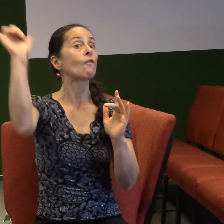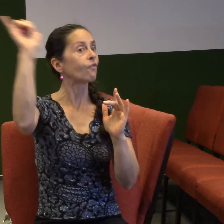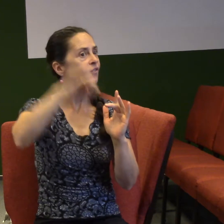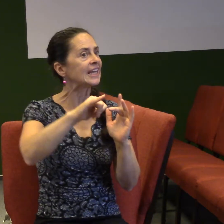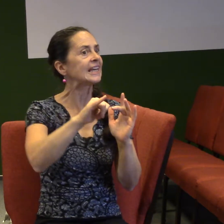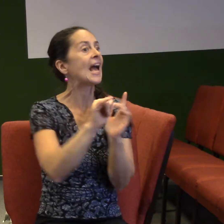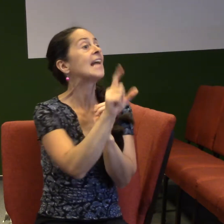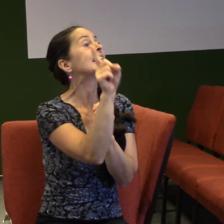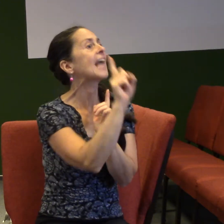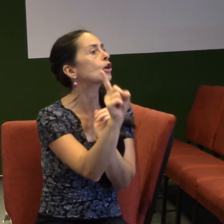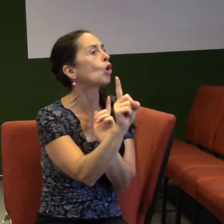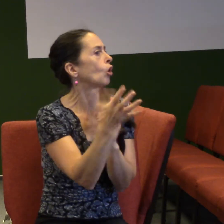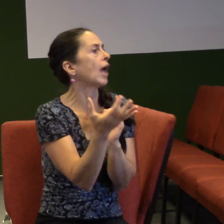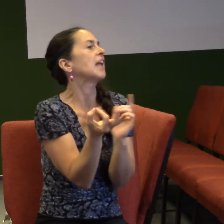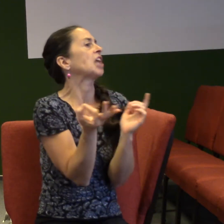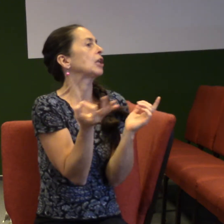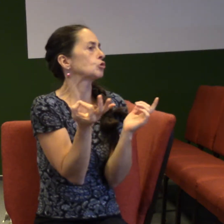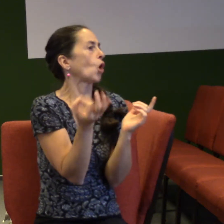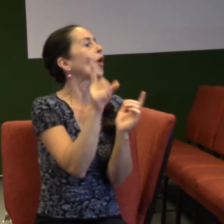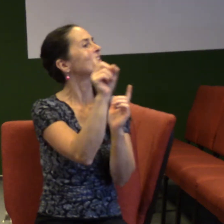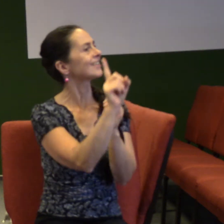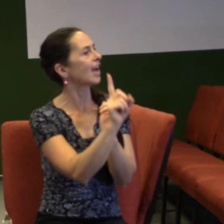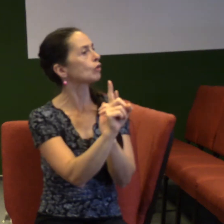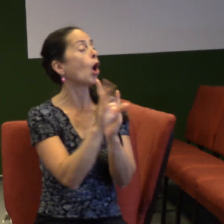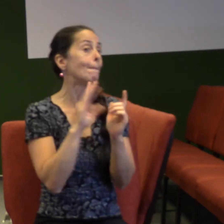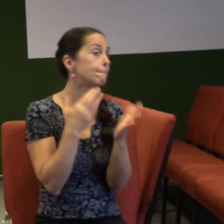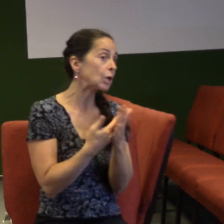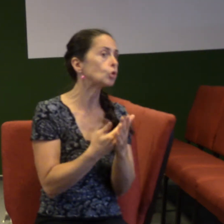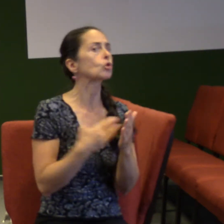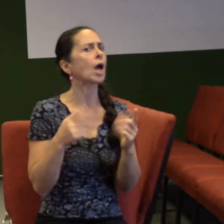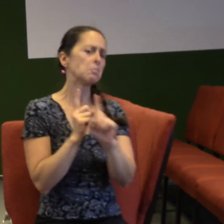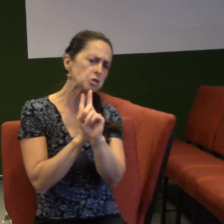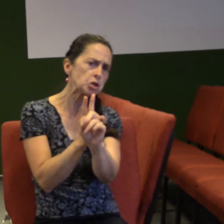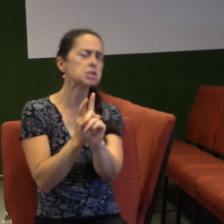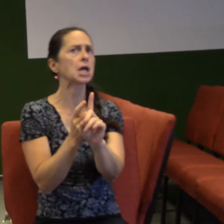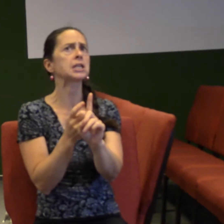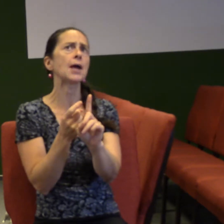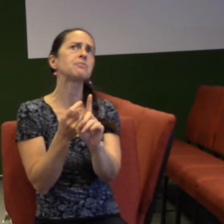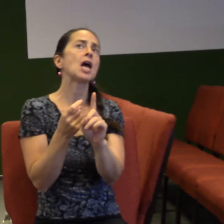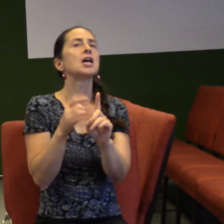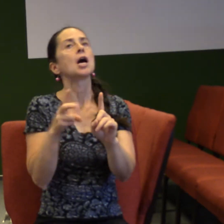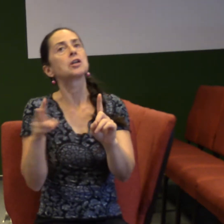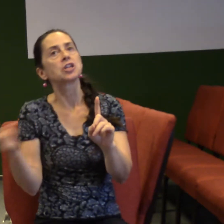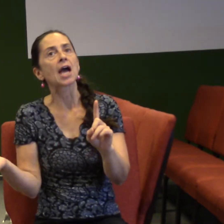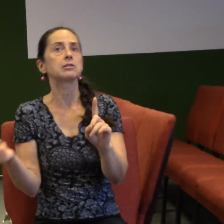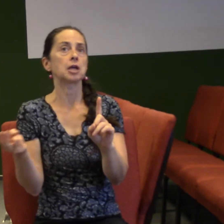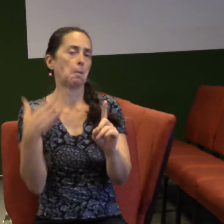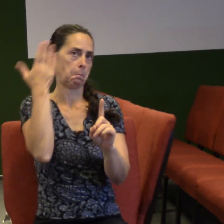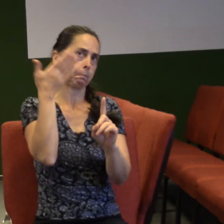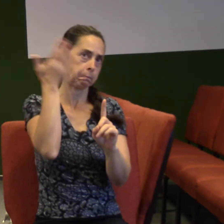Protože my někdy, nebo chřesťané někdy mají představy o duchu svatém, že to je nějaká ta